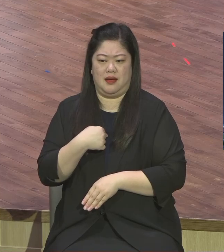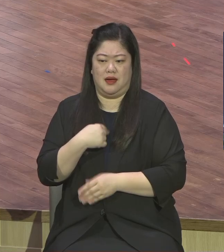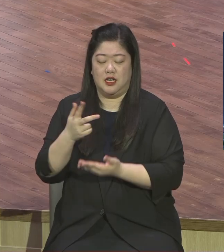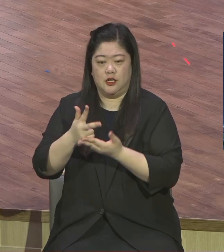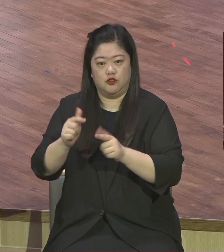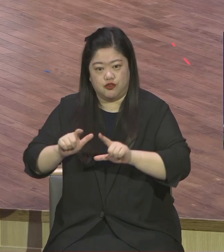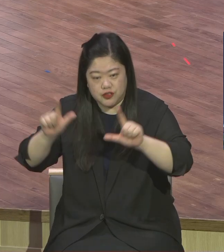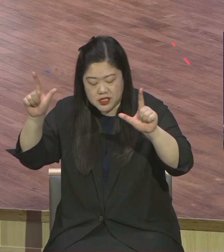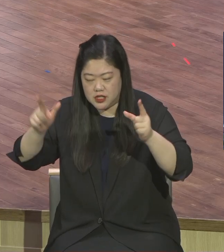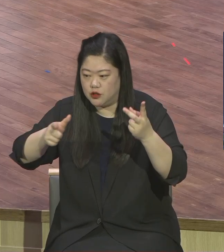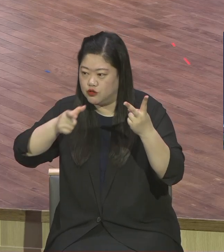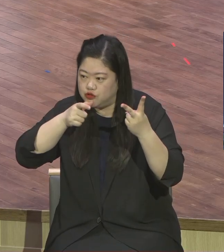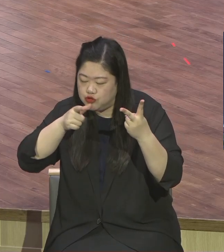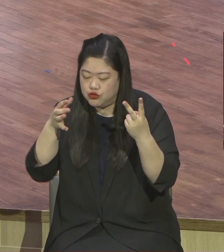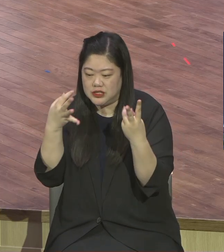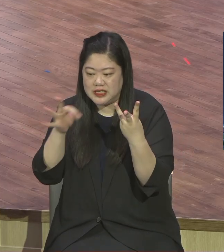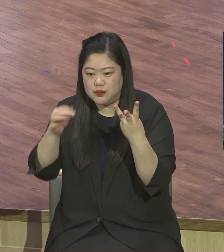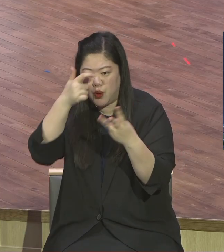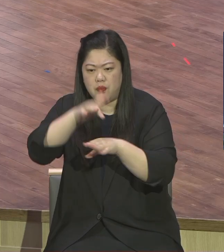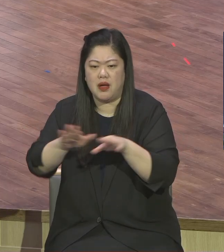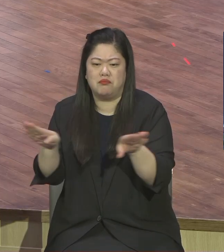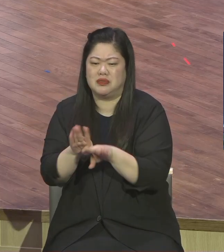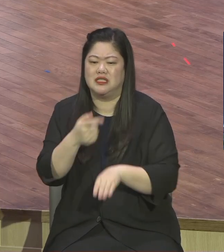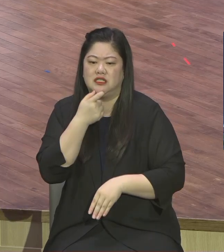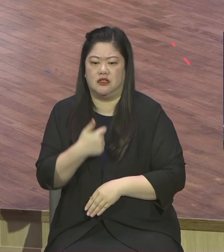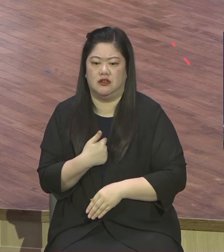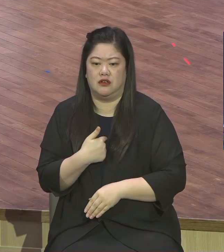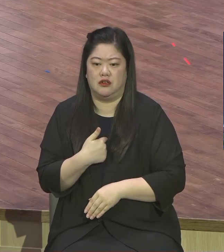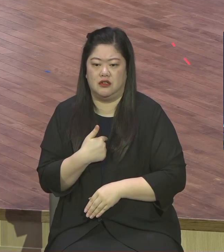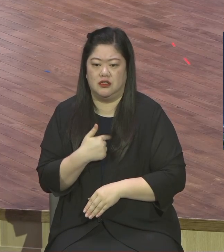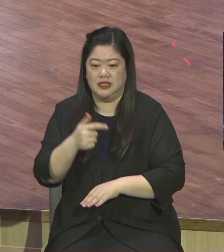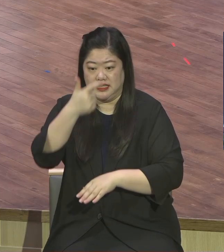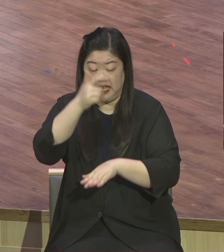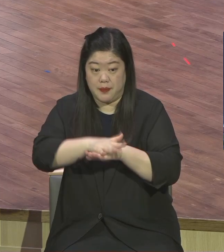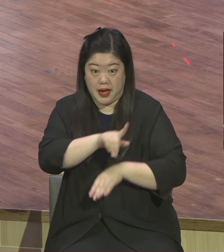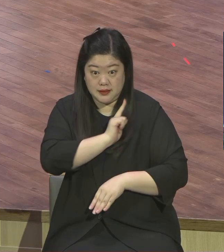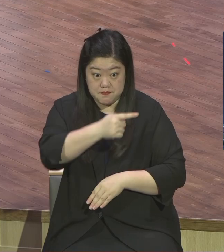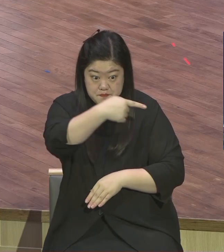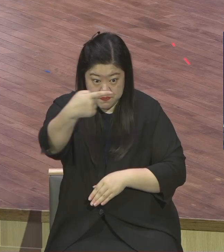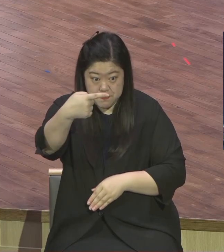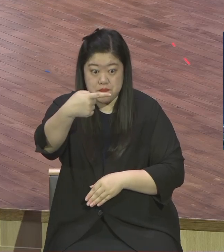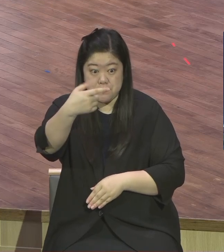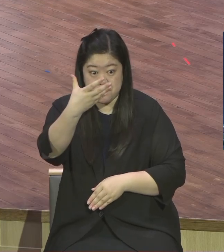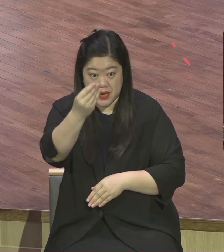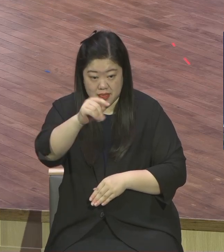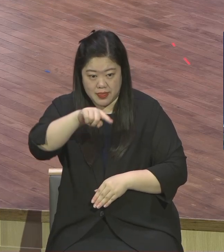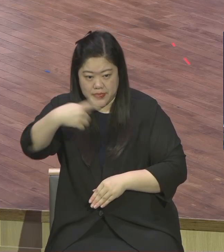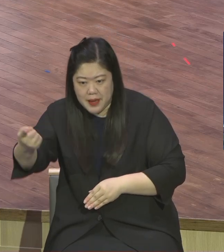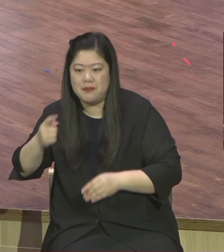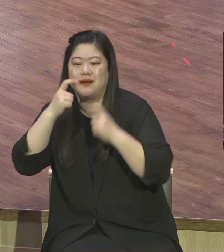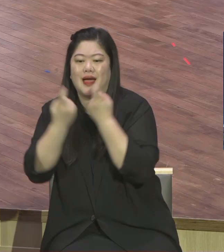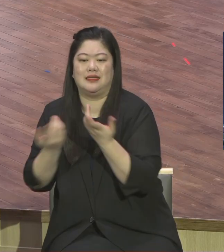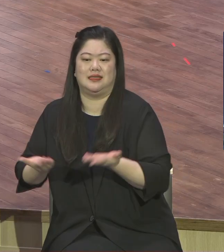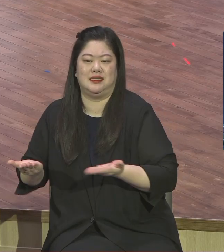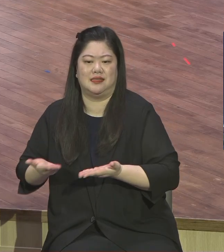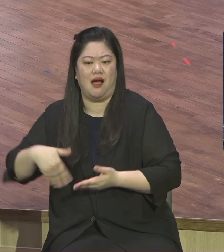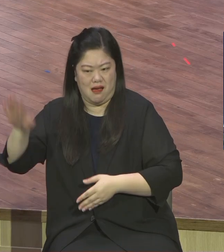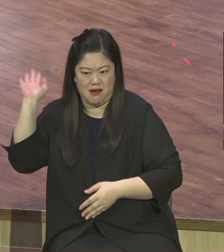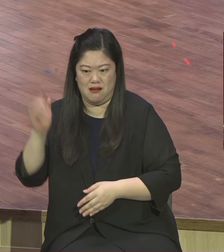성공하면 모든 것은 성공이에요 예배는 영적인 삶의 첫 단추입니다 첫 단추를 잘못 끼면 나머지는 말할 것도 없잖아요 다 틀려버리잖아요